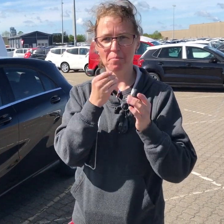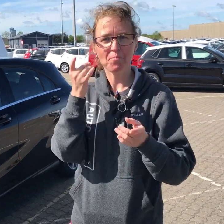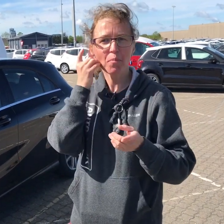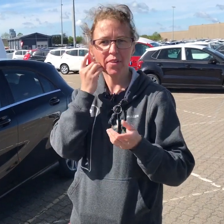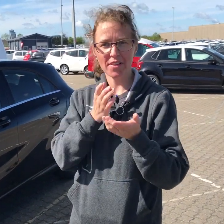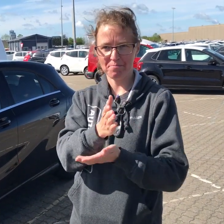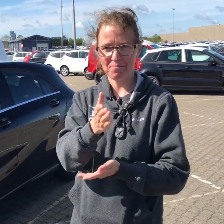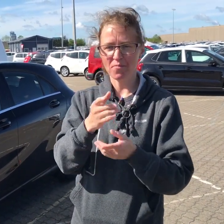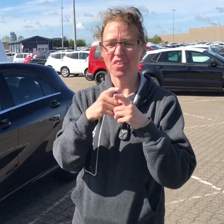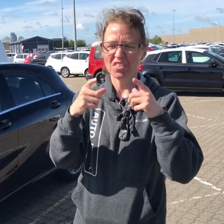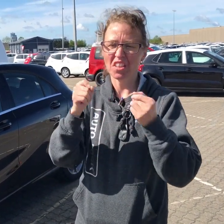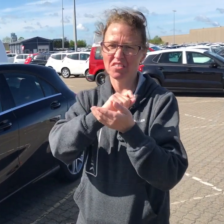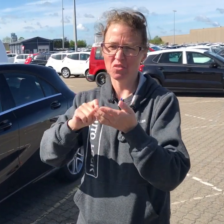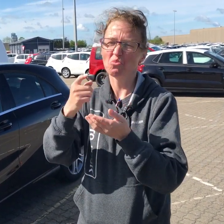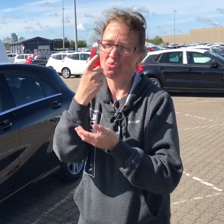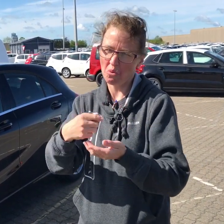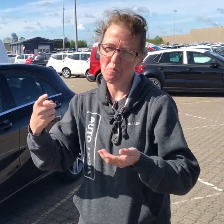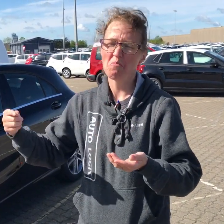Men en gang imellem bruger vi også papir og blyant.